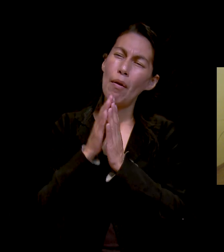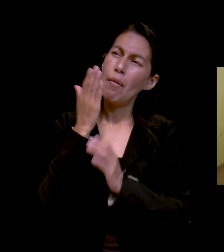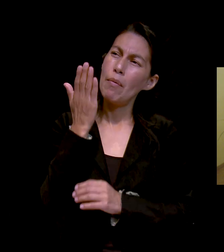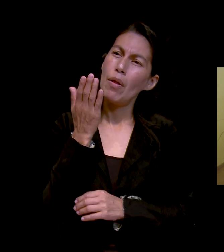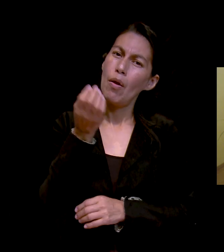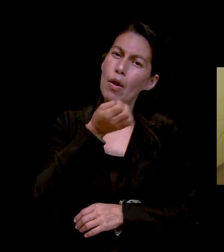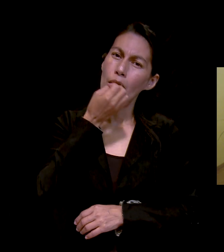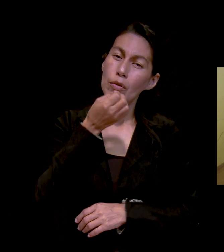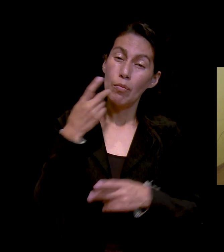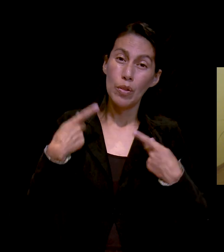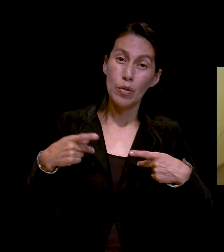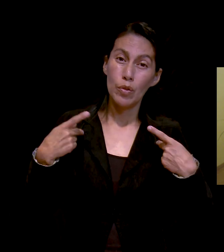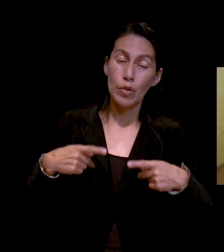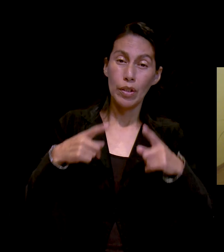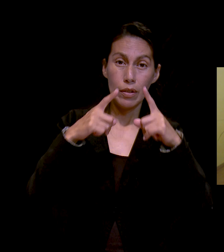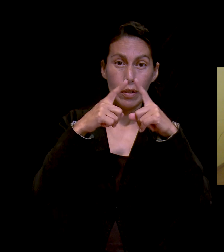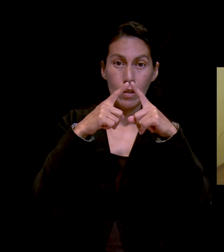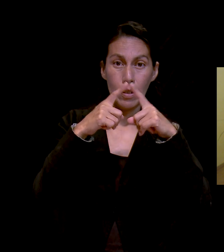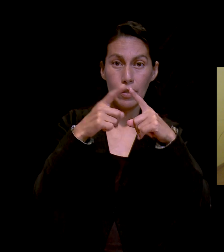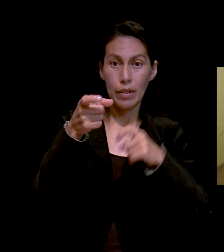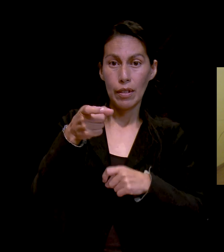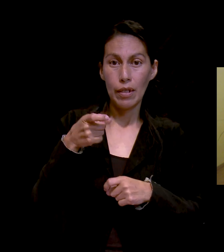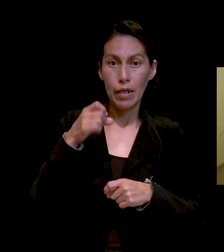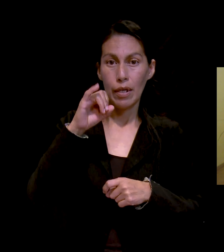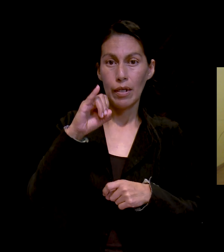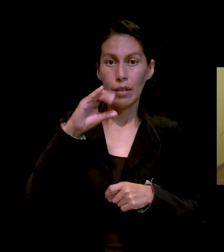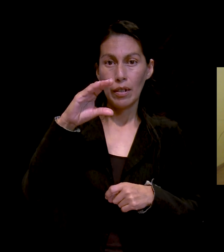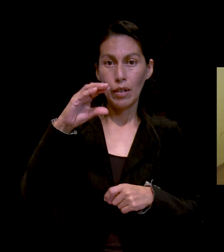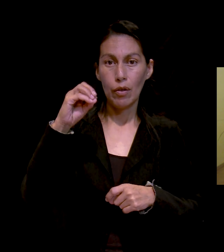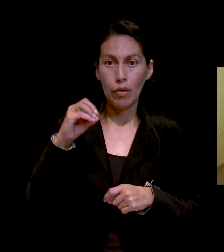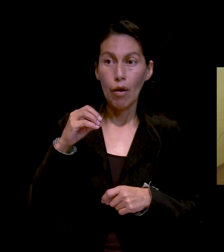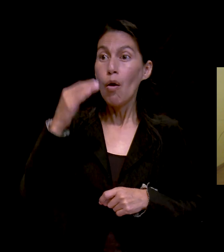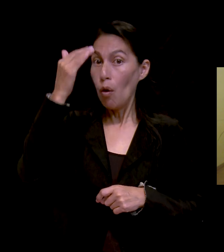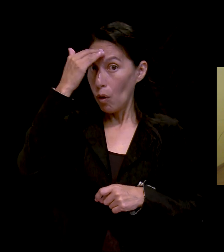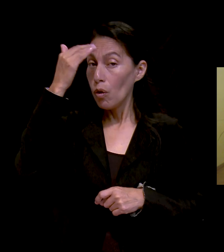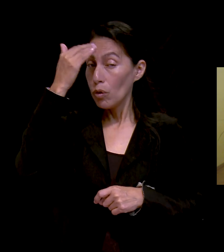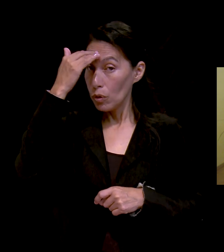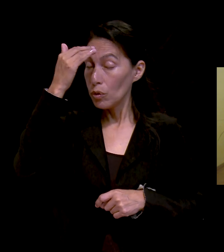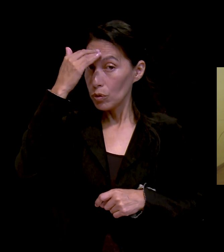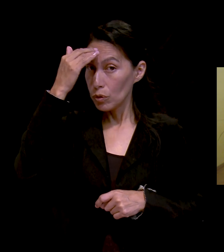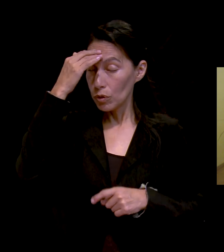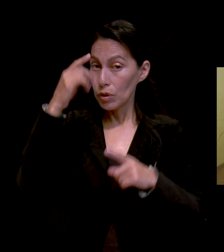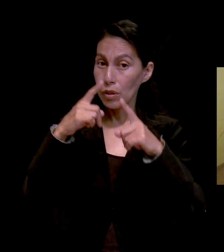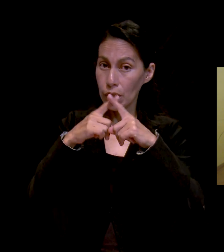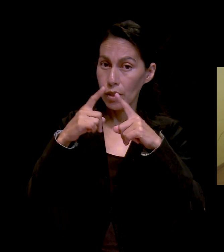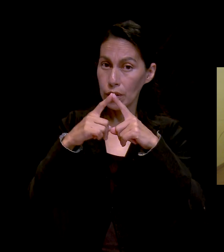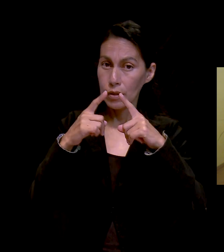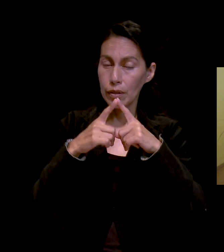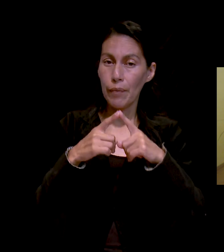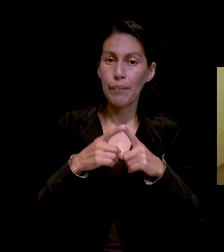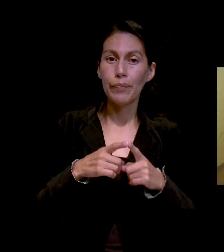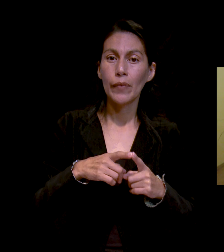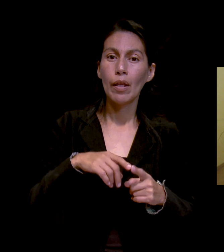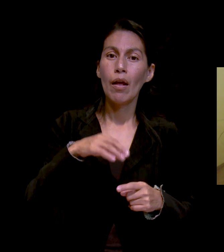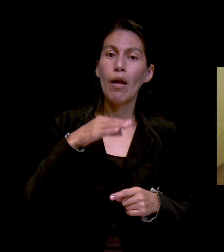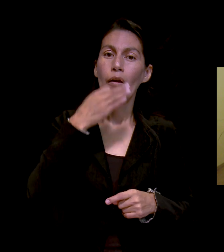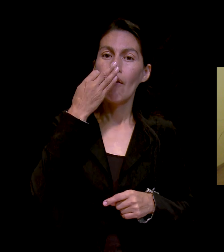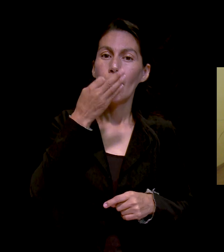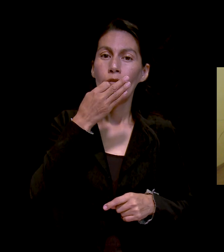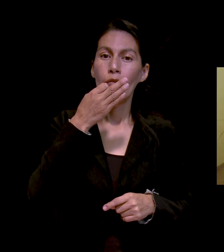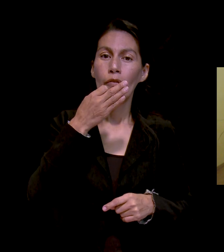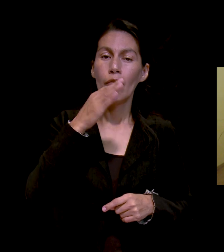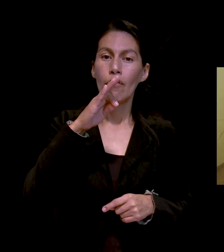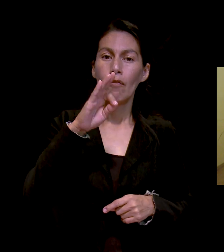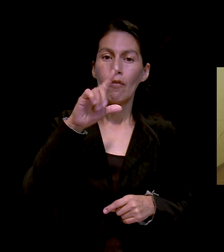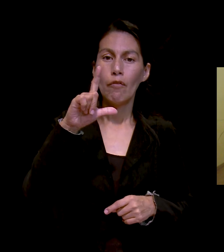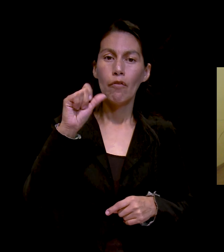conozco esa iglesia. Julio Castañón, su esposa Flor Sánchez y su hijita Génesis e Isidro, que están